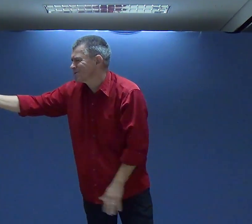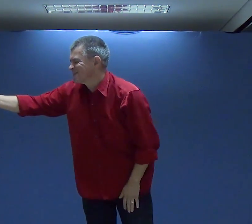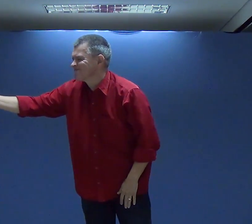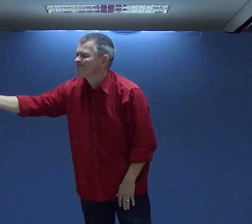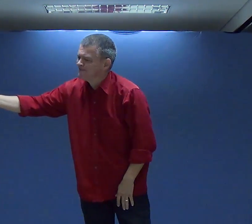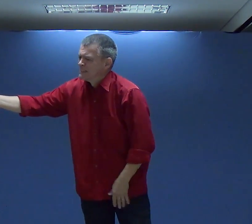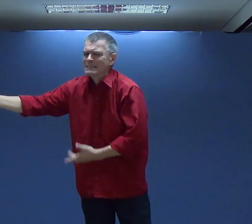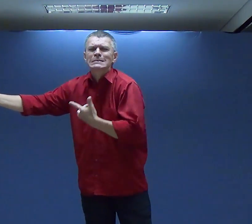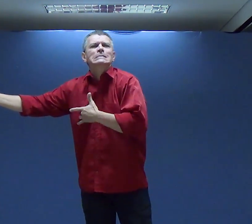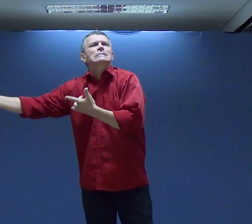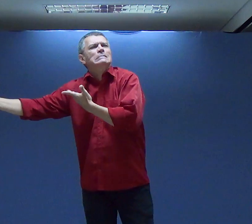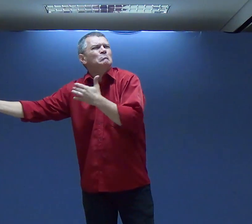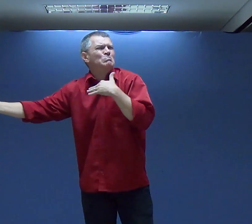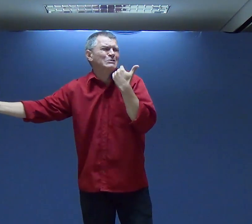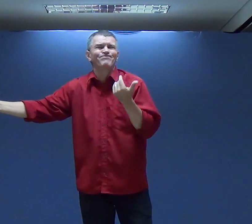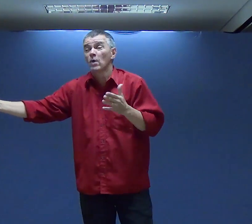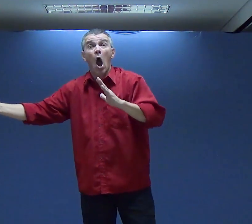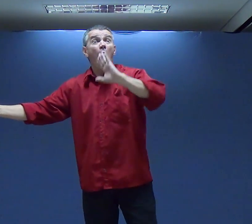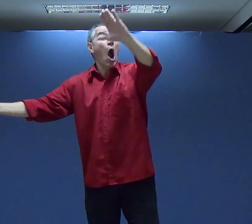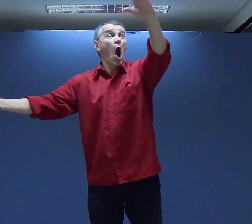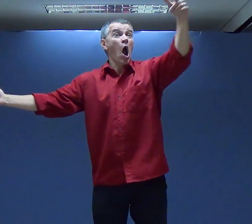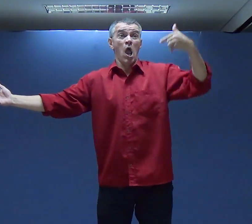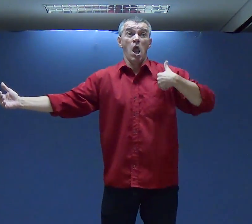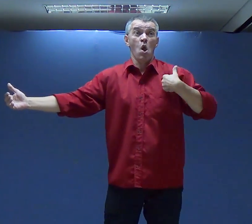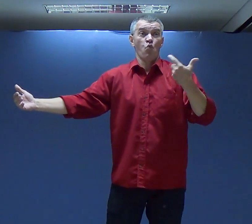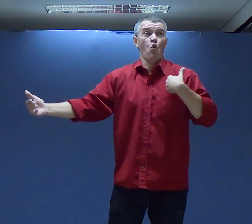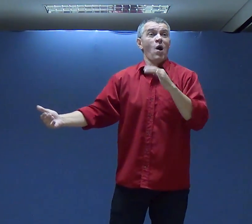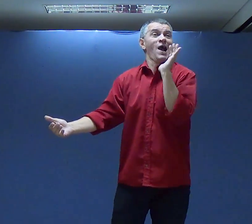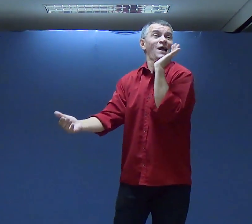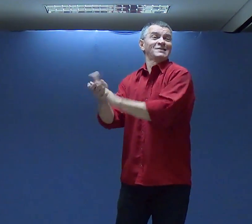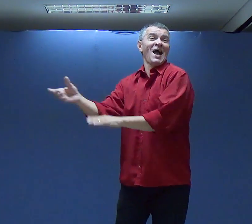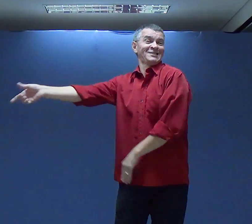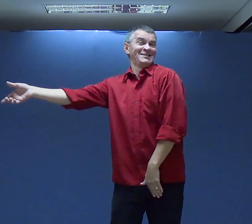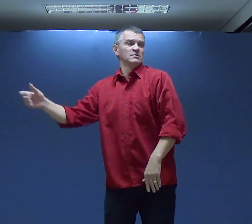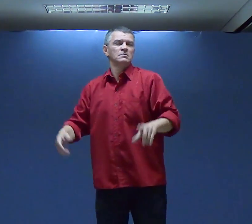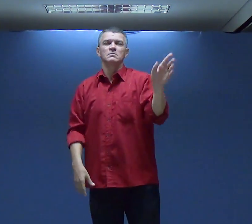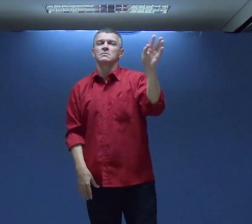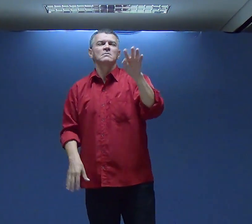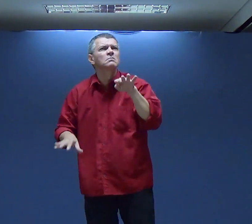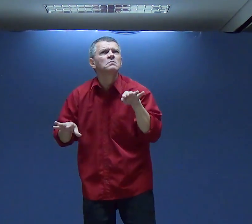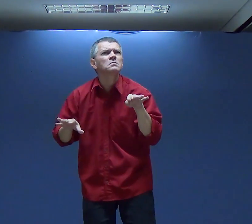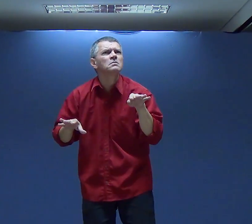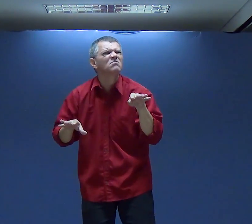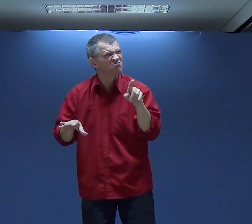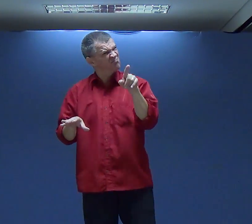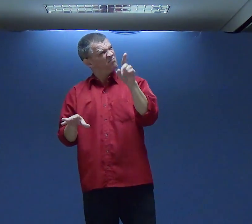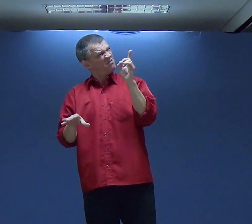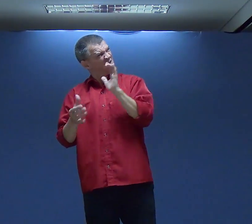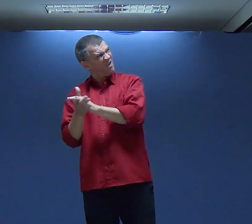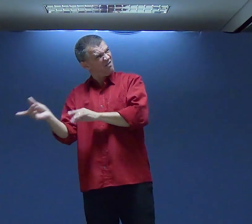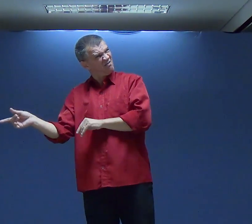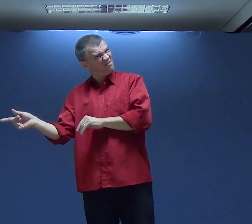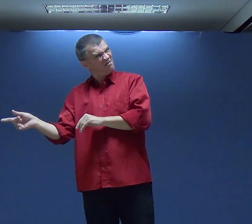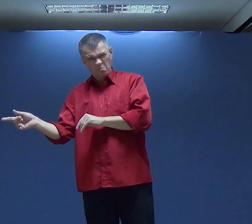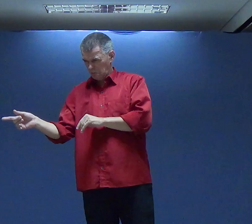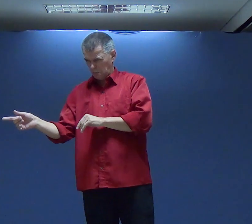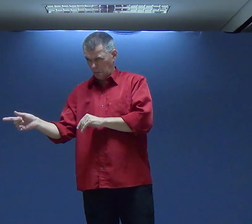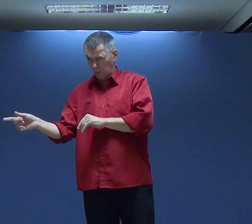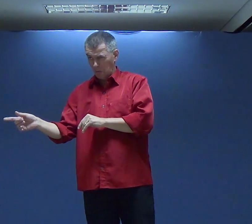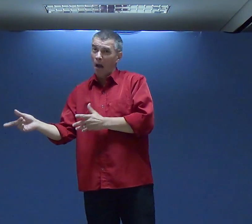A esperar Um filho De ele E ele diz Ah ok Vou casar Com essa mulher Que